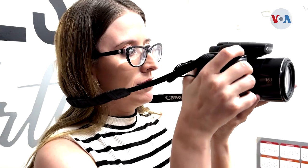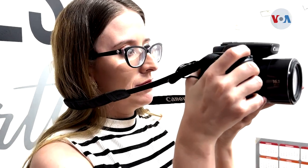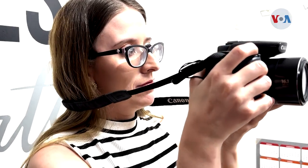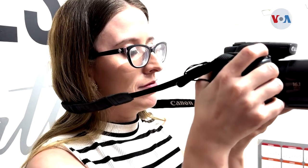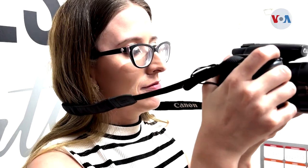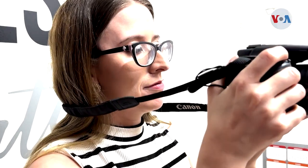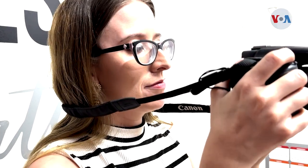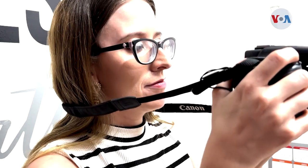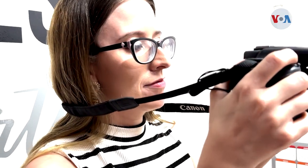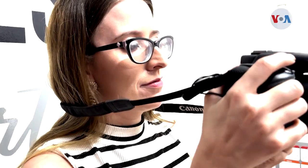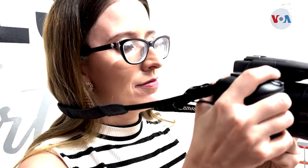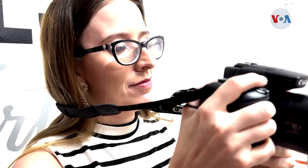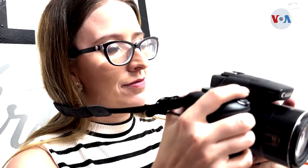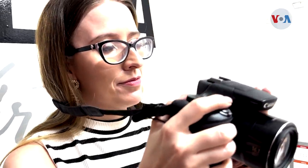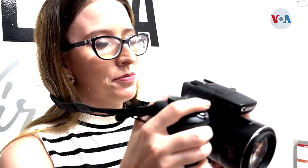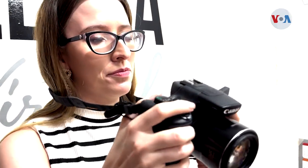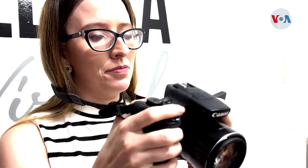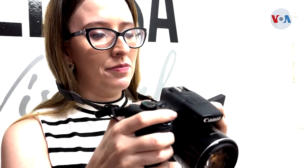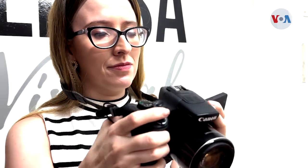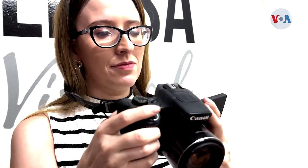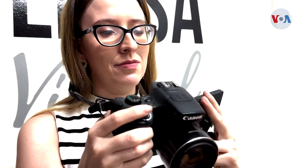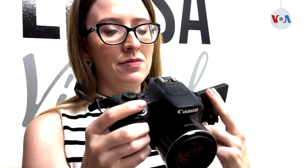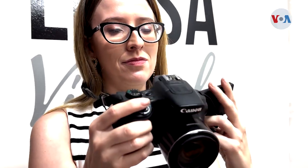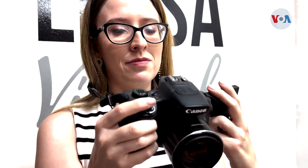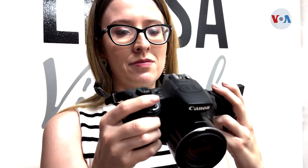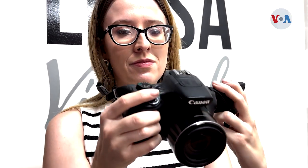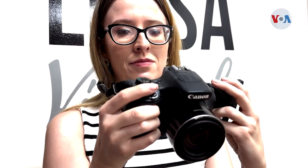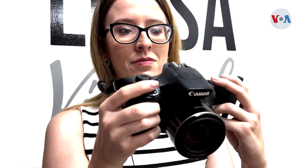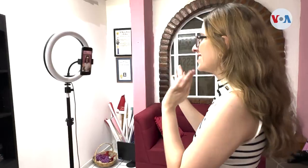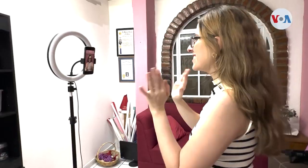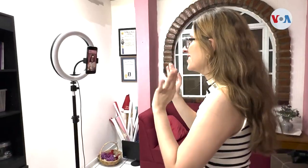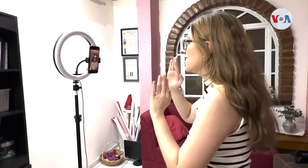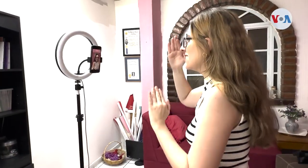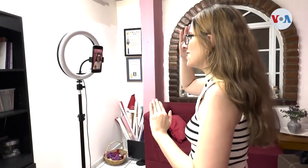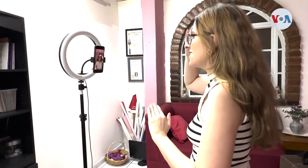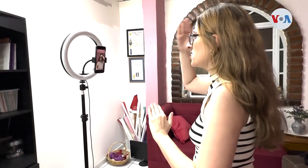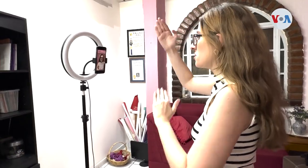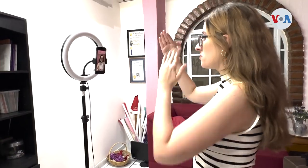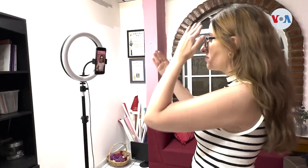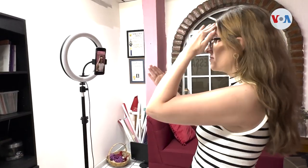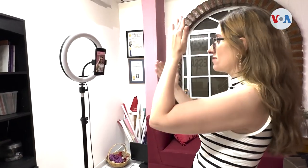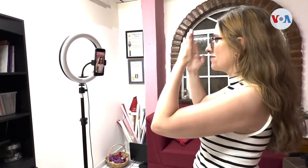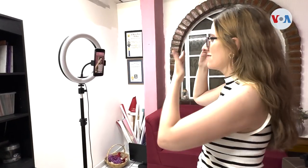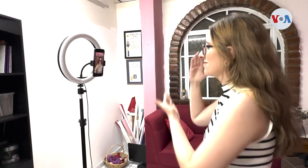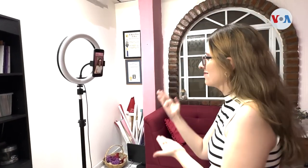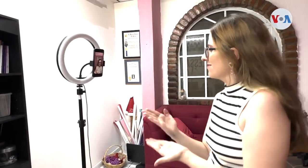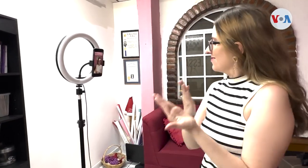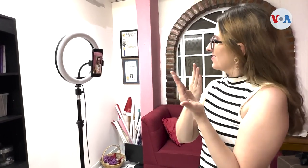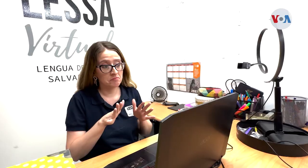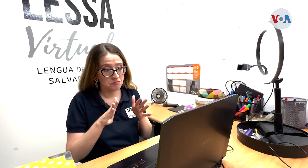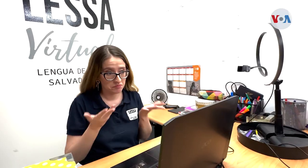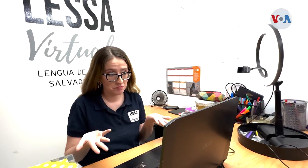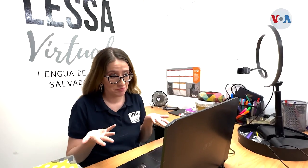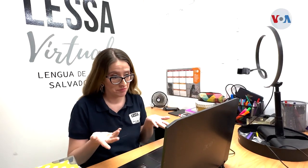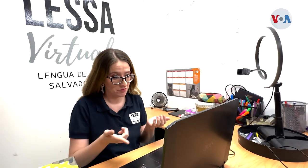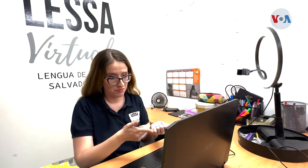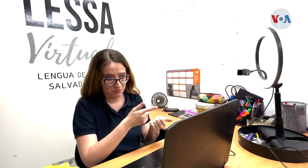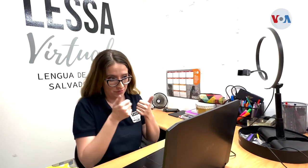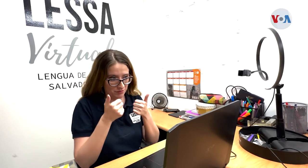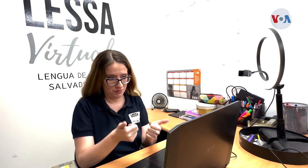Becky Zondi es sorda casi desde su nacimiento. Un antibiótico afectó sus oídos y esto la motivó a convertirse en youtubera para enseñar la